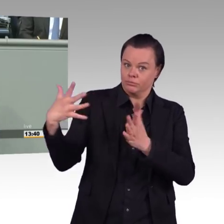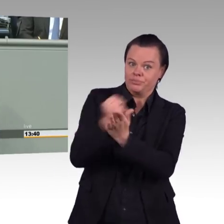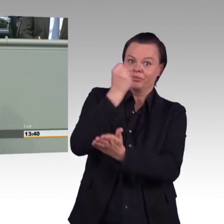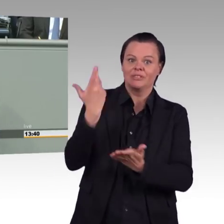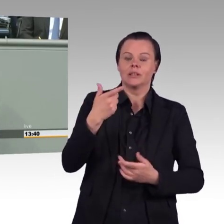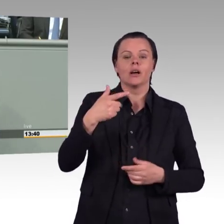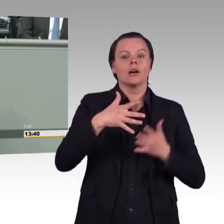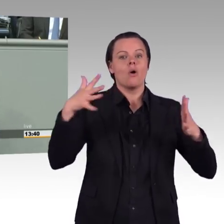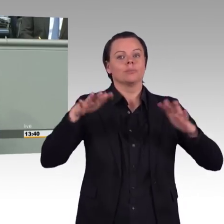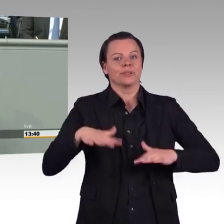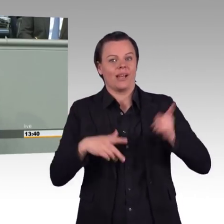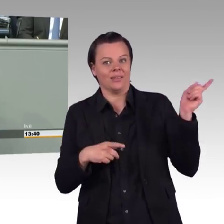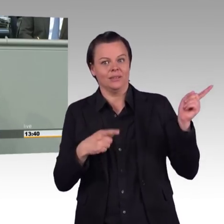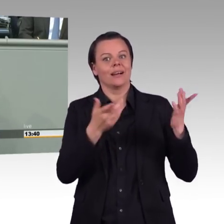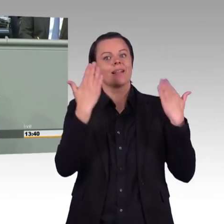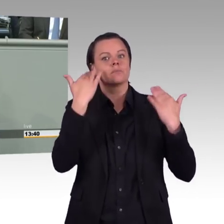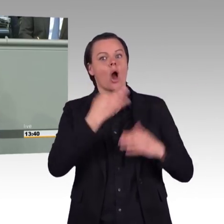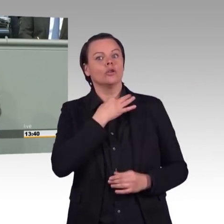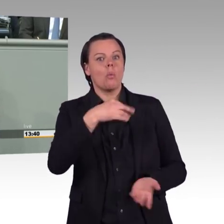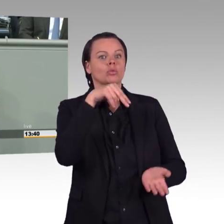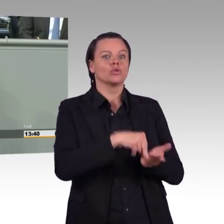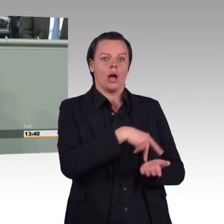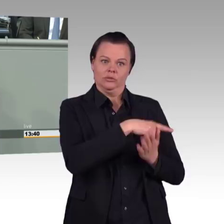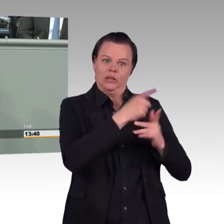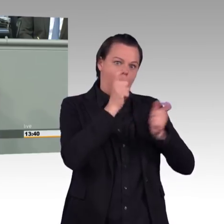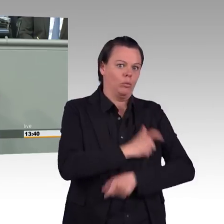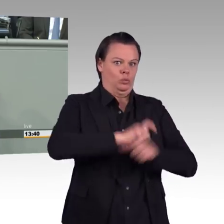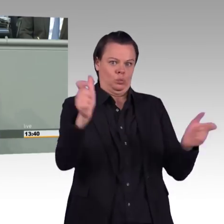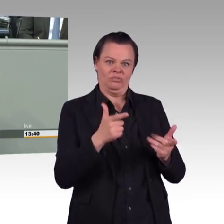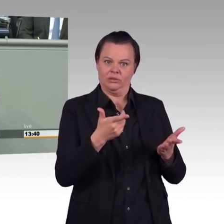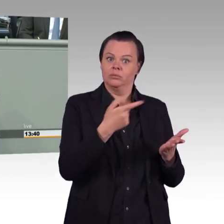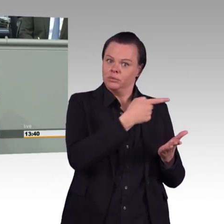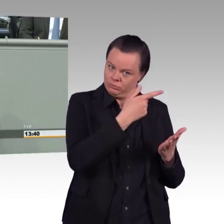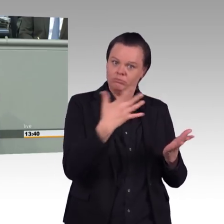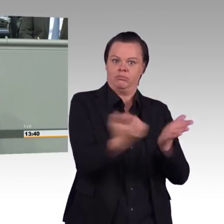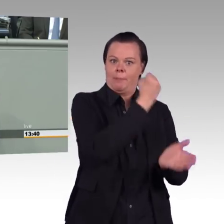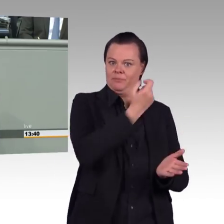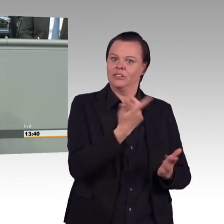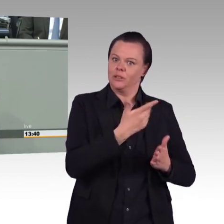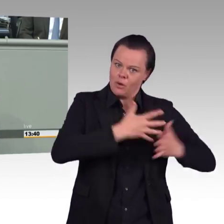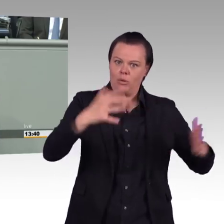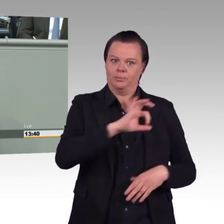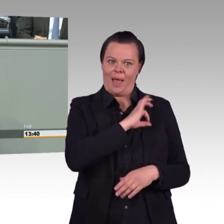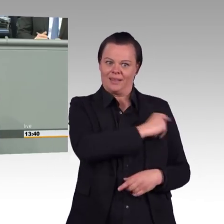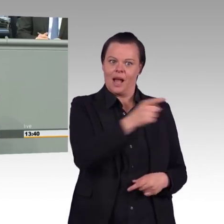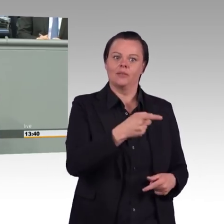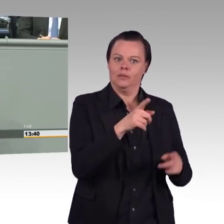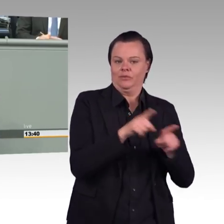dass wir dort einen beispiellosen Einbruch haben, der historische Ausmaß hat. Das ist dramatisch. Das ist auch dramatisch für die